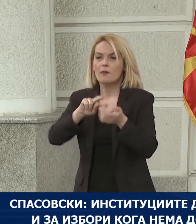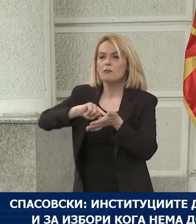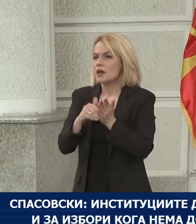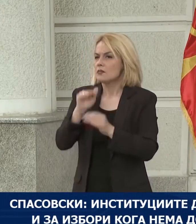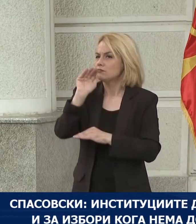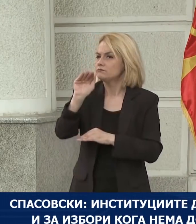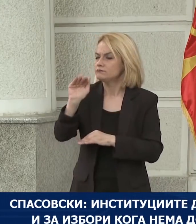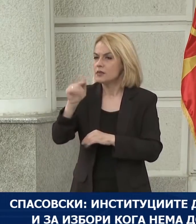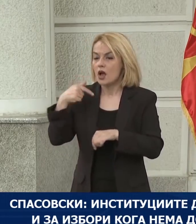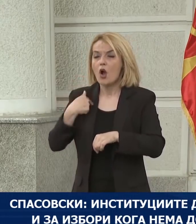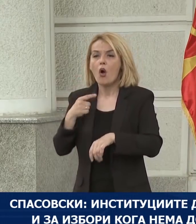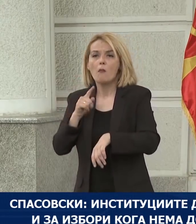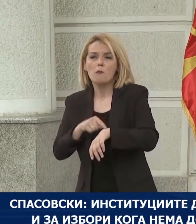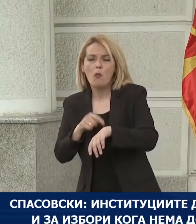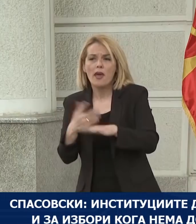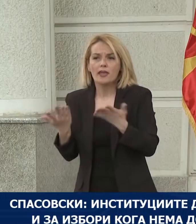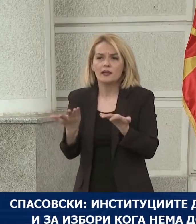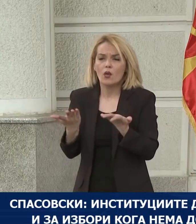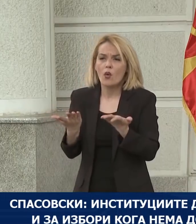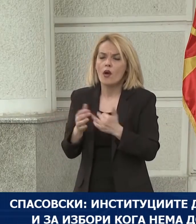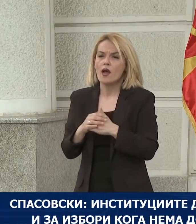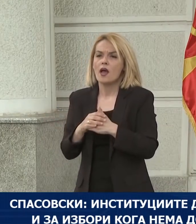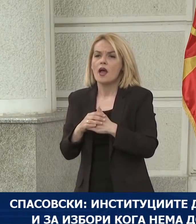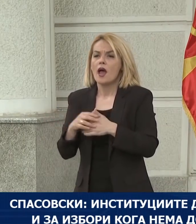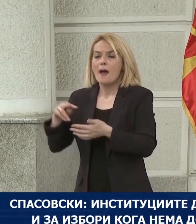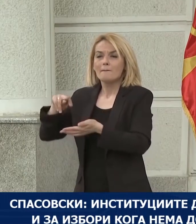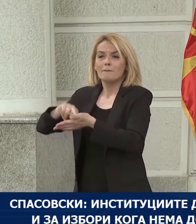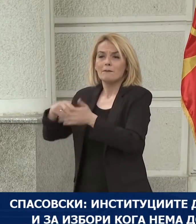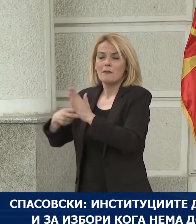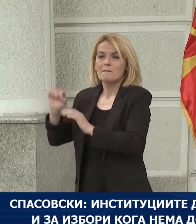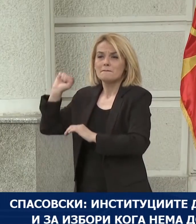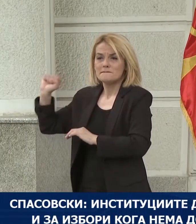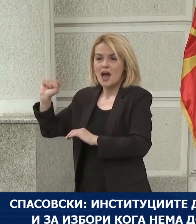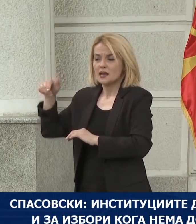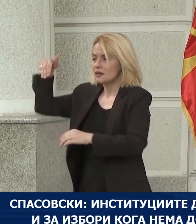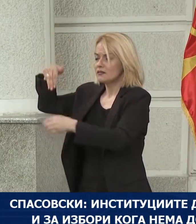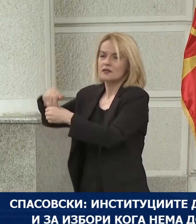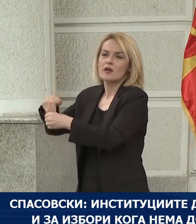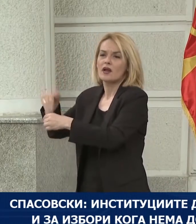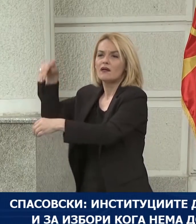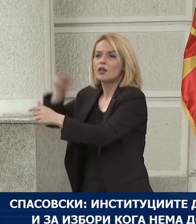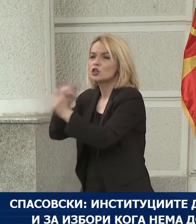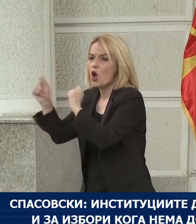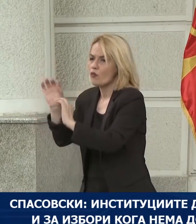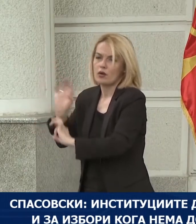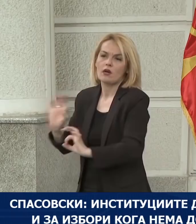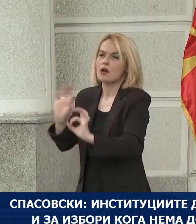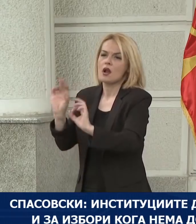состојба. Во моменти кога партиите не можат да постигнуват договори,